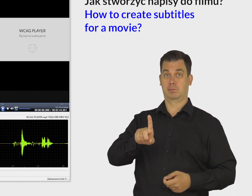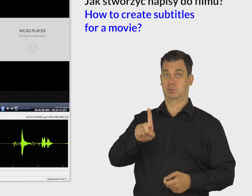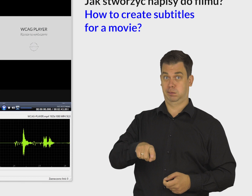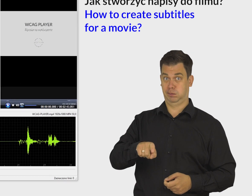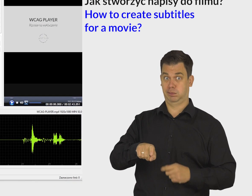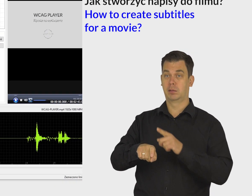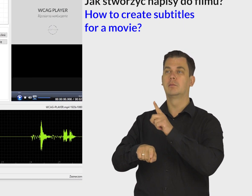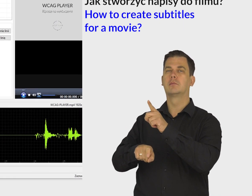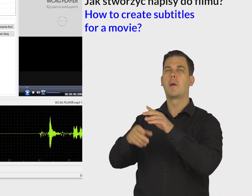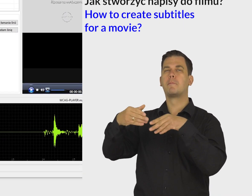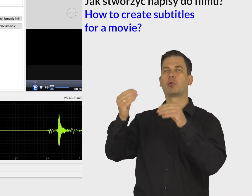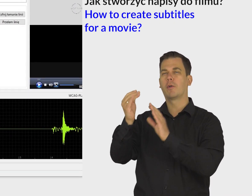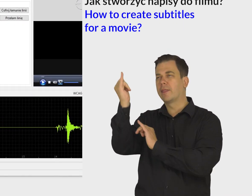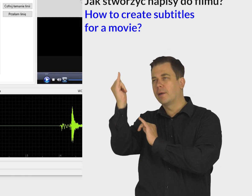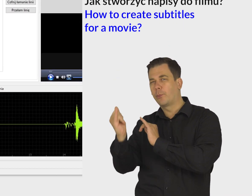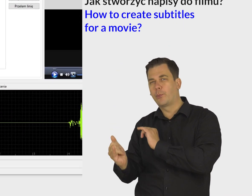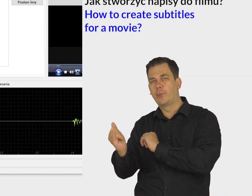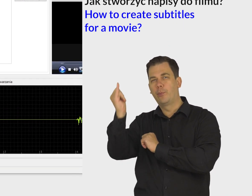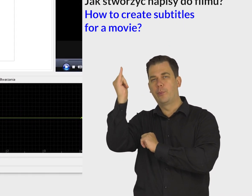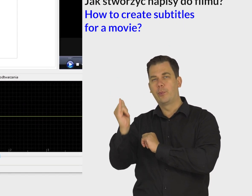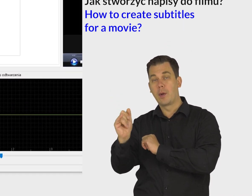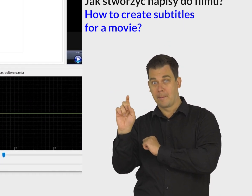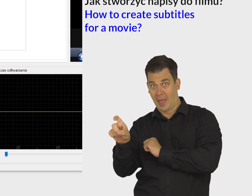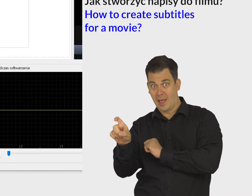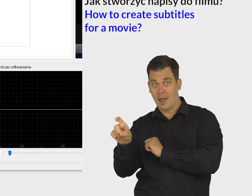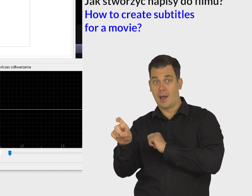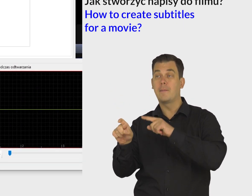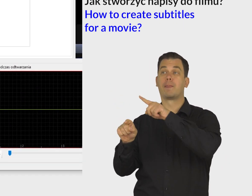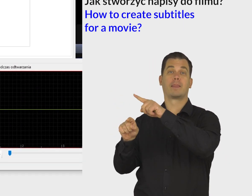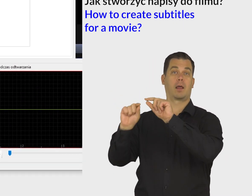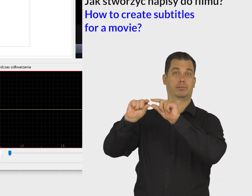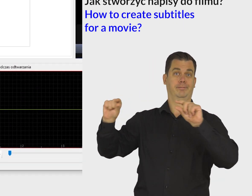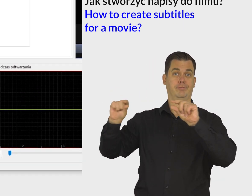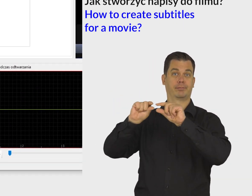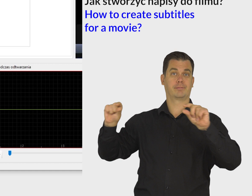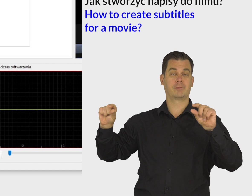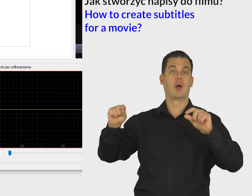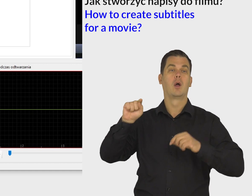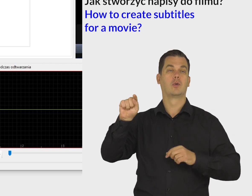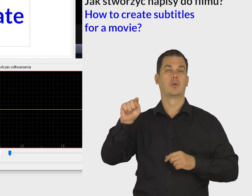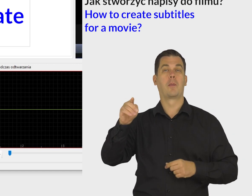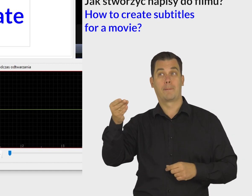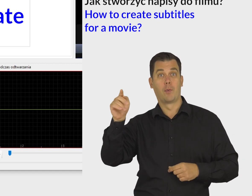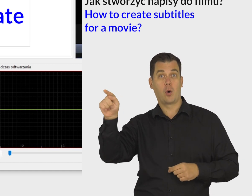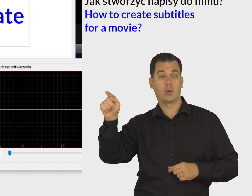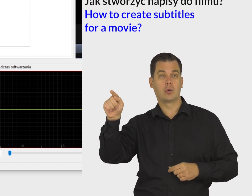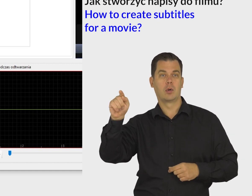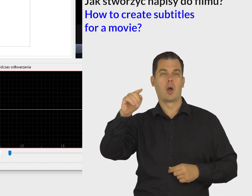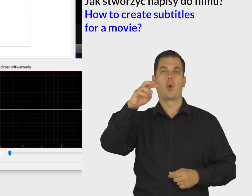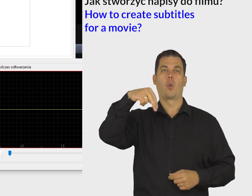przyciskiem myszki kliknij na początek wykresu falowego. Następnie w zakładce Otwórz po lewej stronie